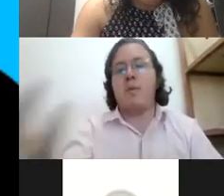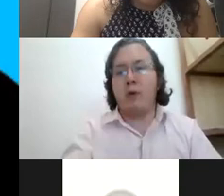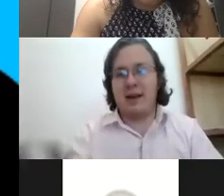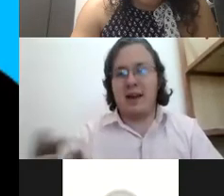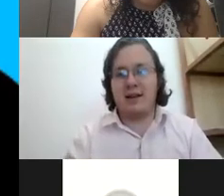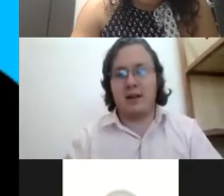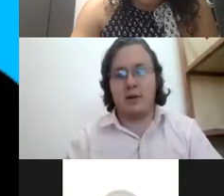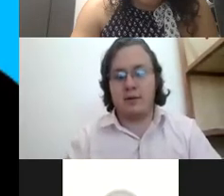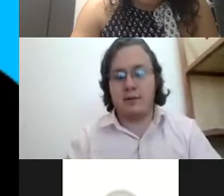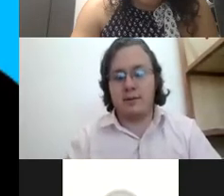poder seguir haciendo